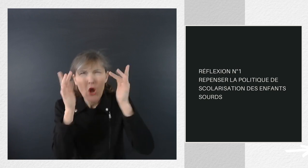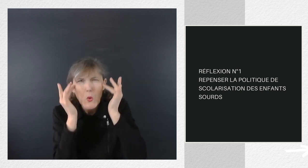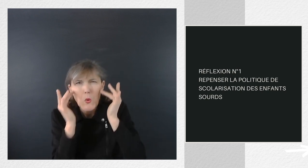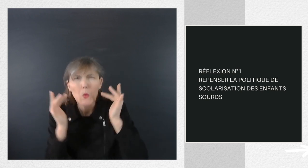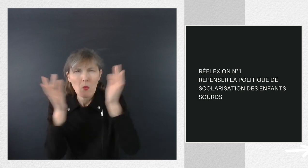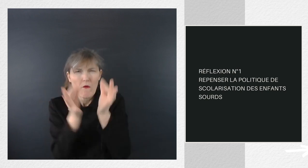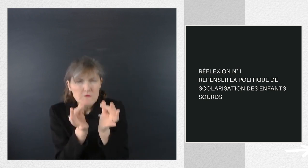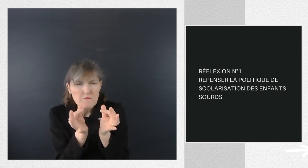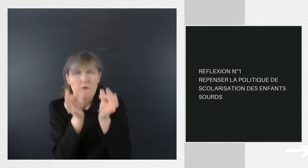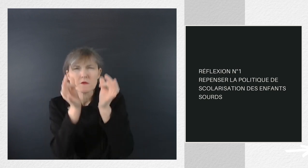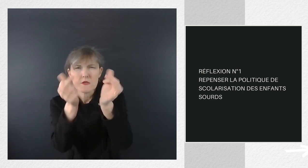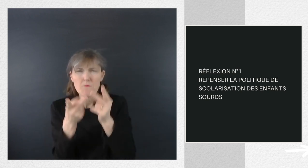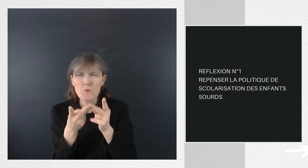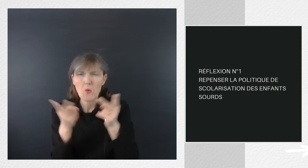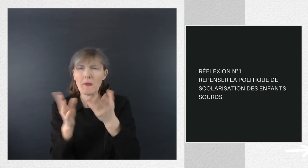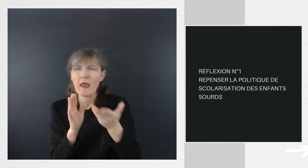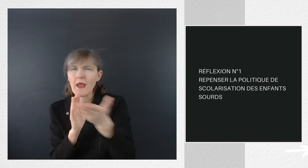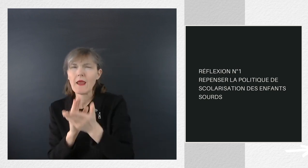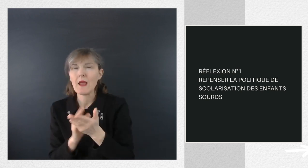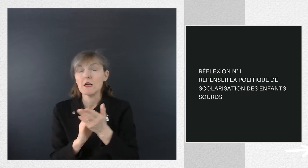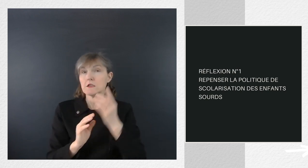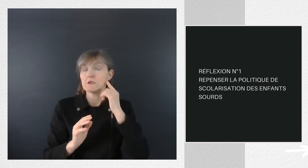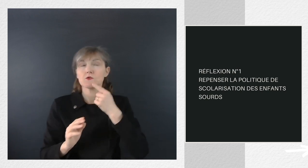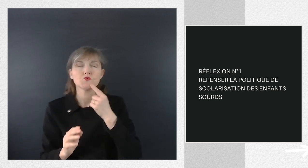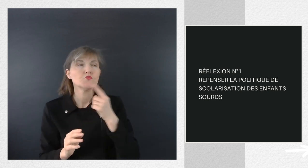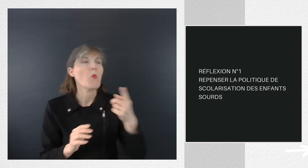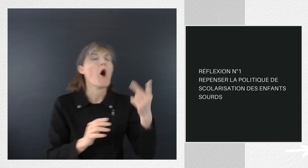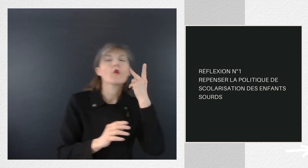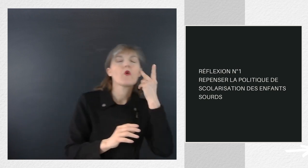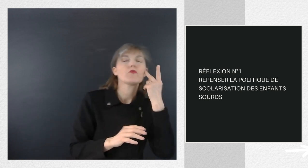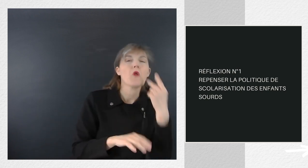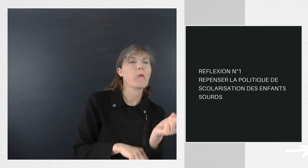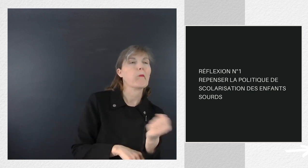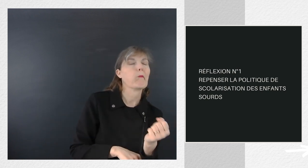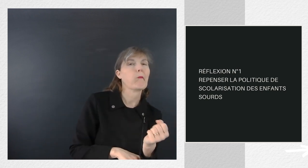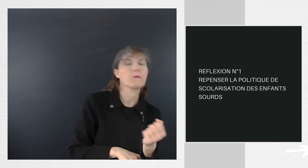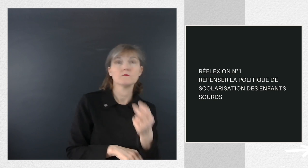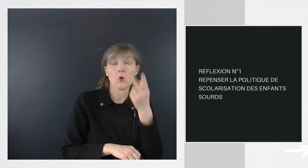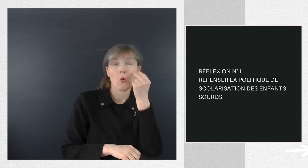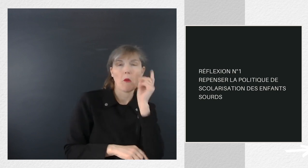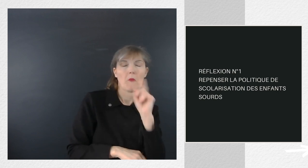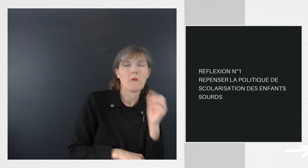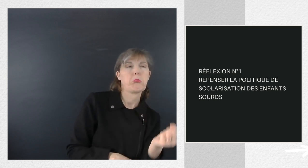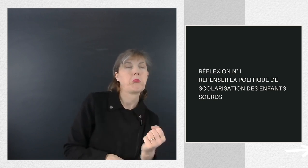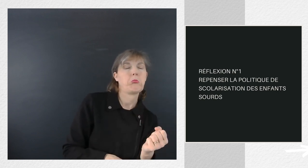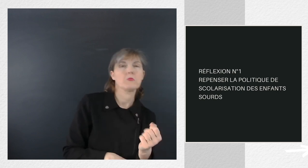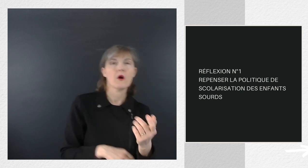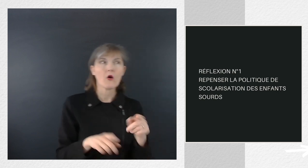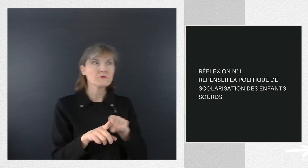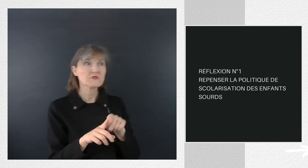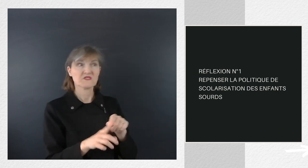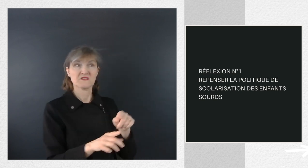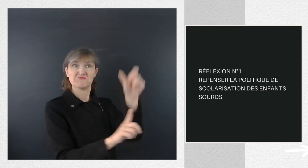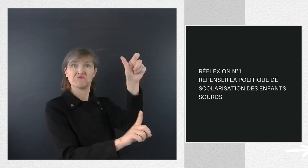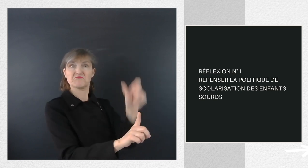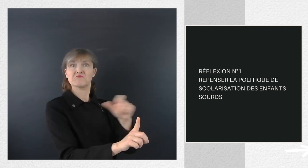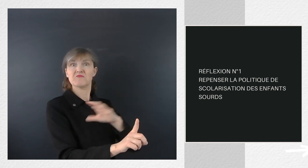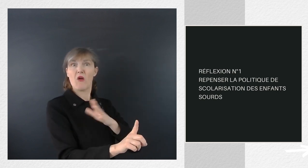classe d'intégration, c'est porter moralement la différence de culture, de compréhension des référents,